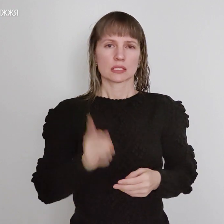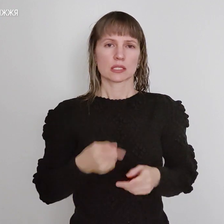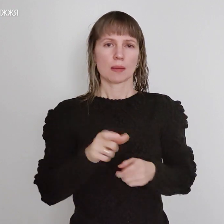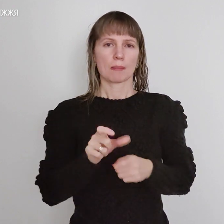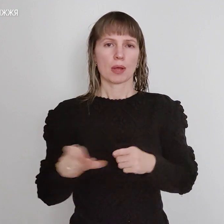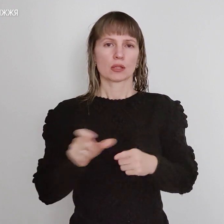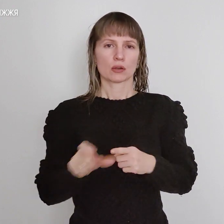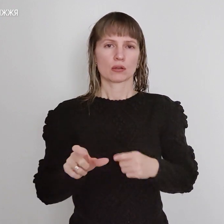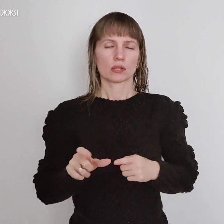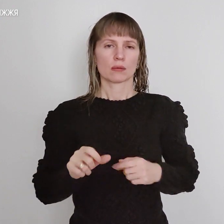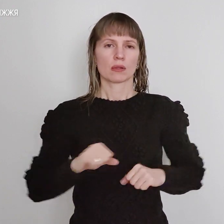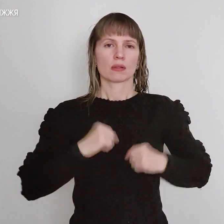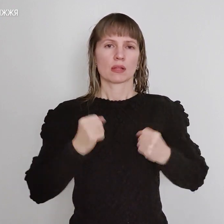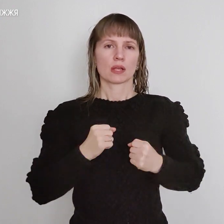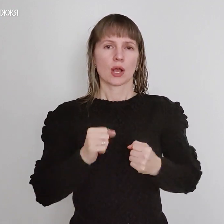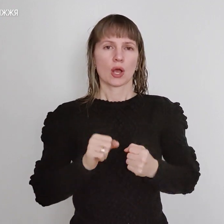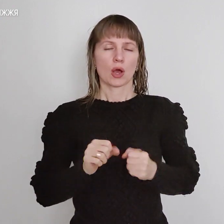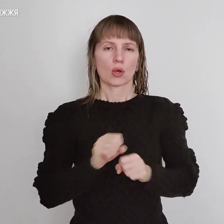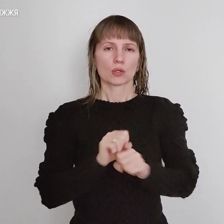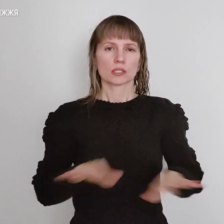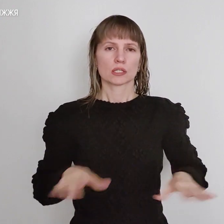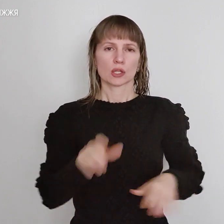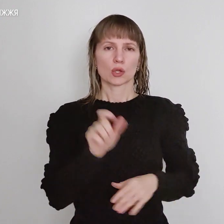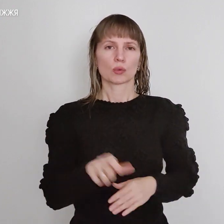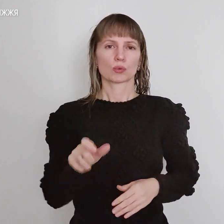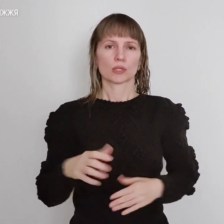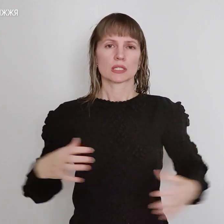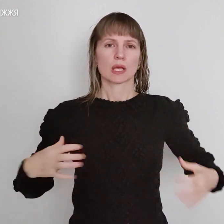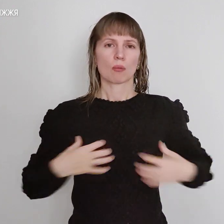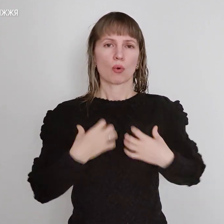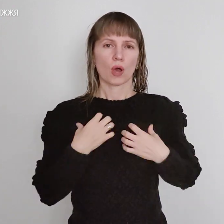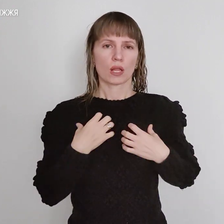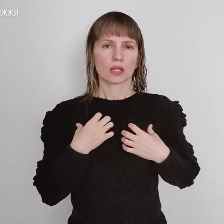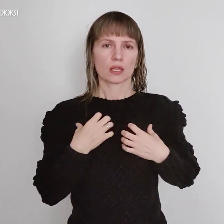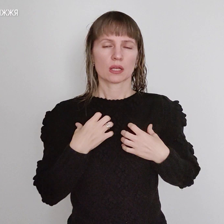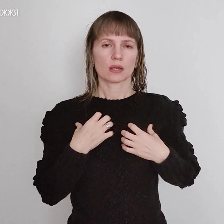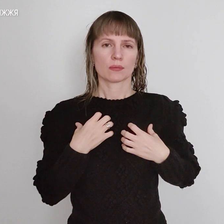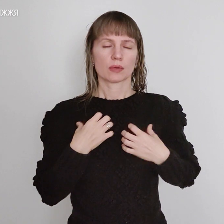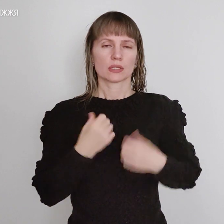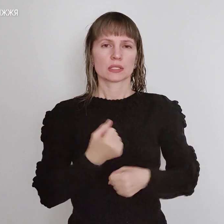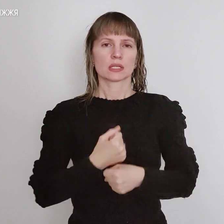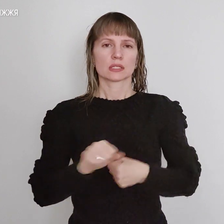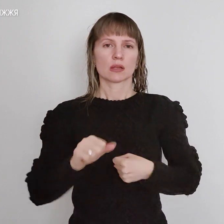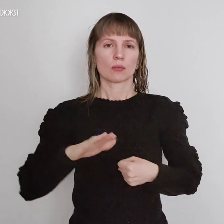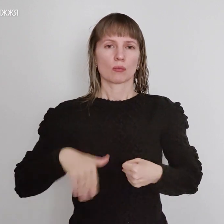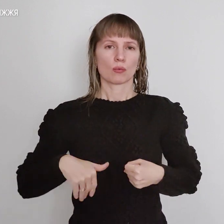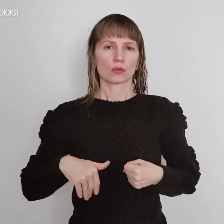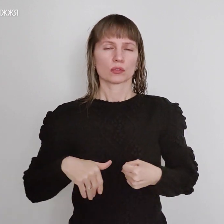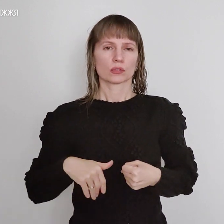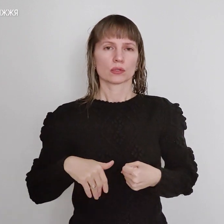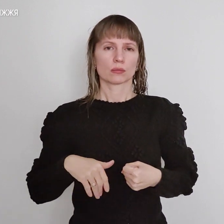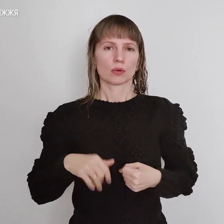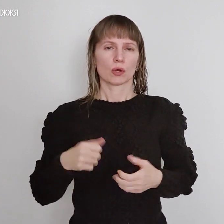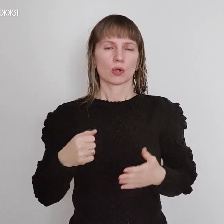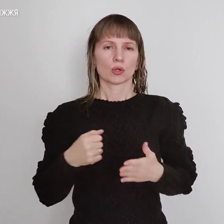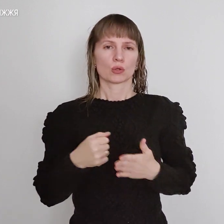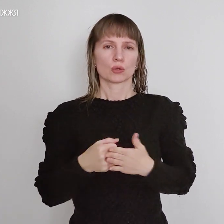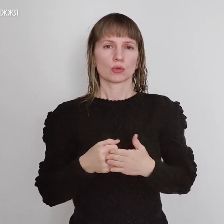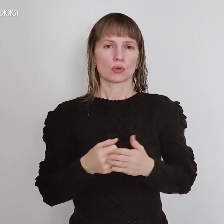намагається розігнати людей, ну, забугати їх, там, примусити потім тиховарок колаборації. І, відповідно,